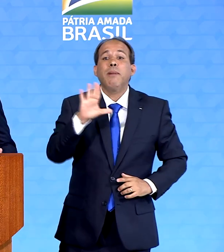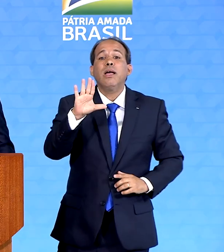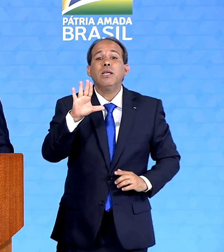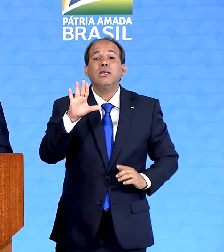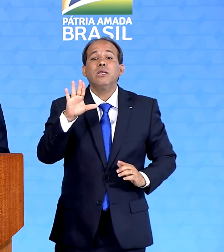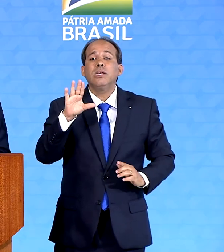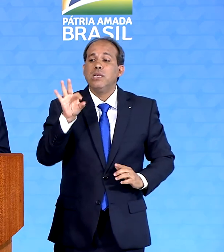menores.